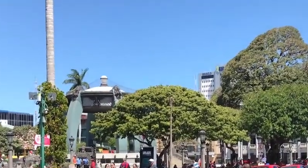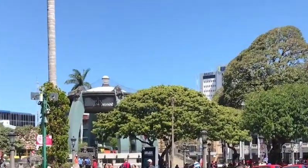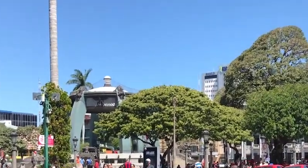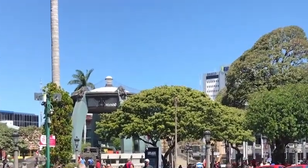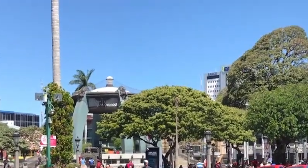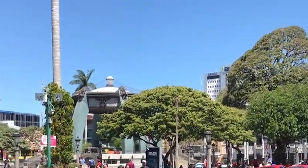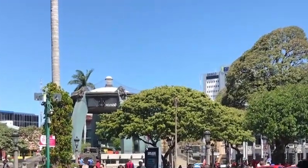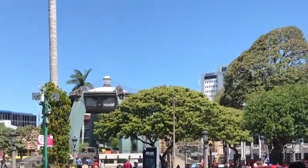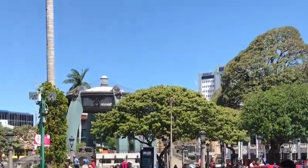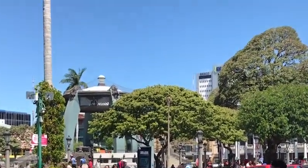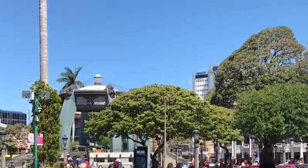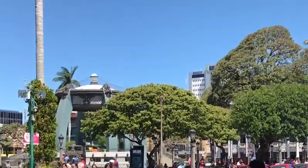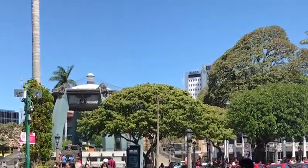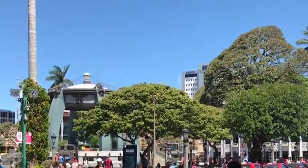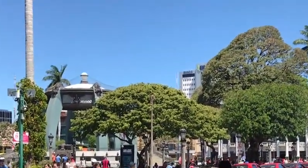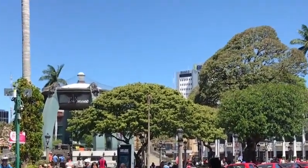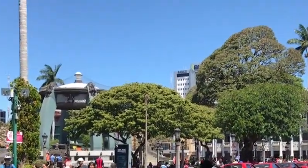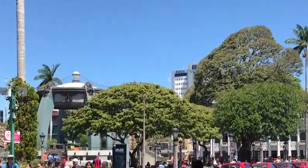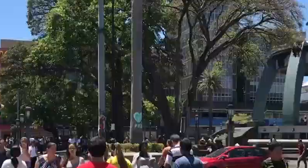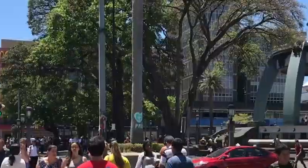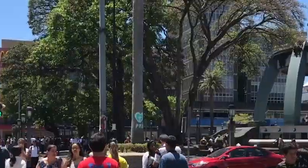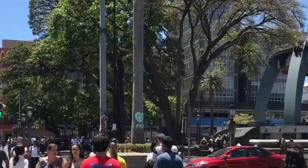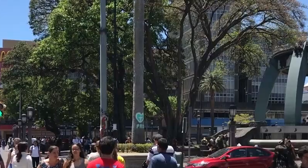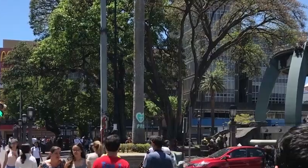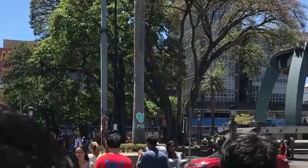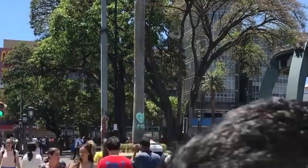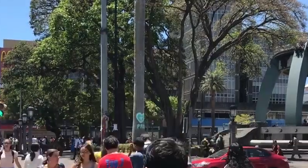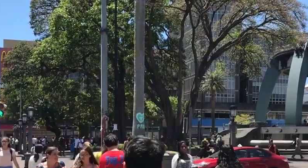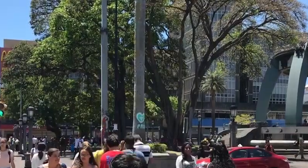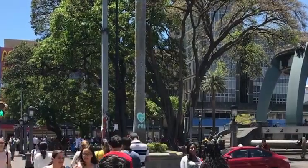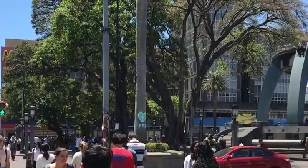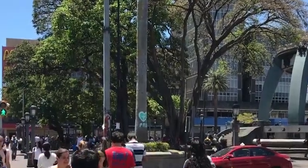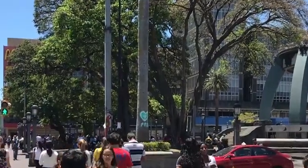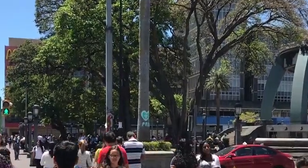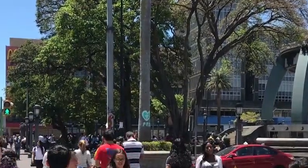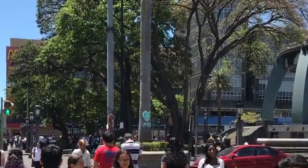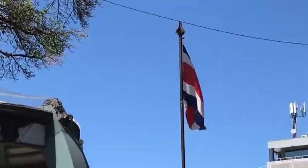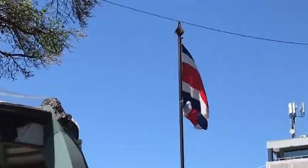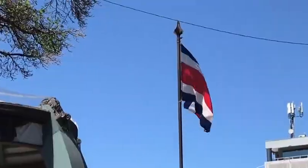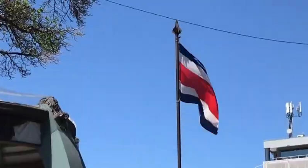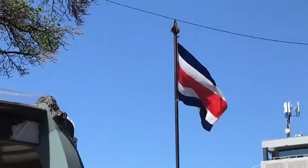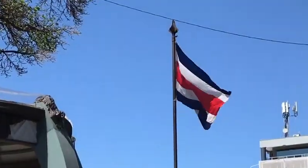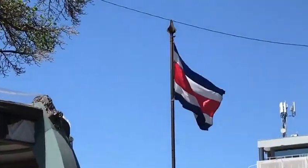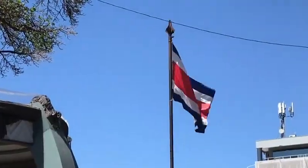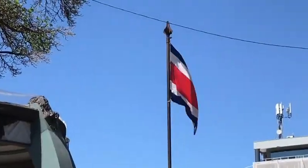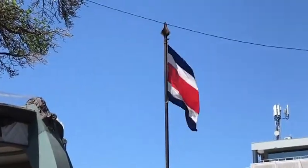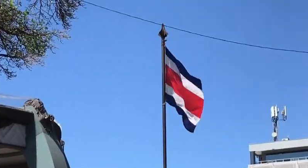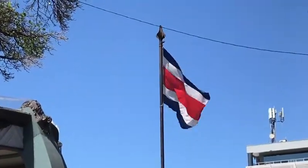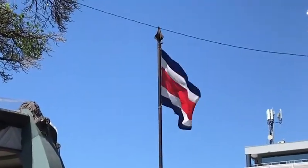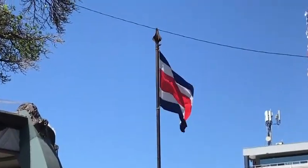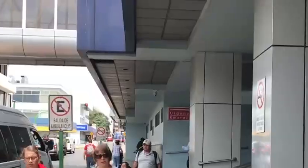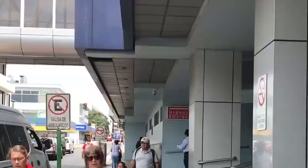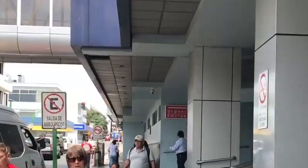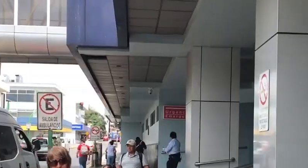Como primera medida de la fase 2 en la alerta amarilla por el COVID-19, el gobierno de Costa Rica ordena el